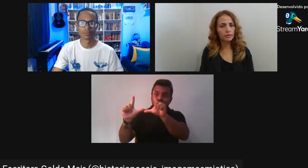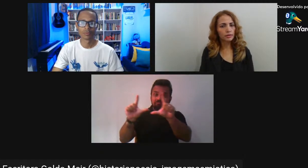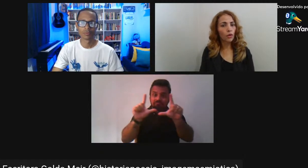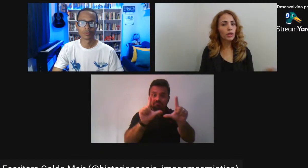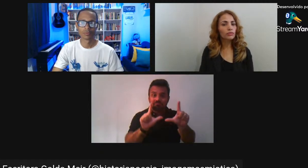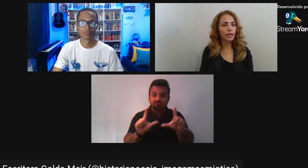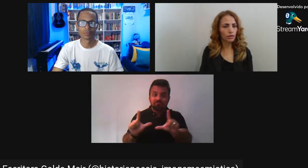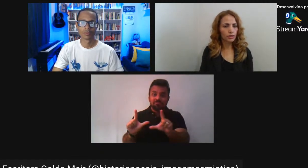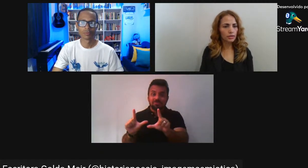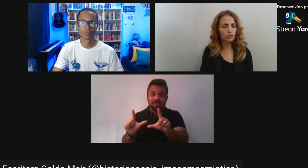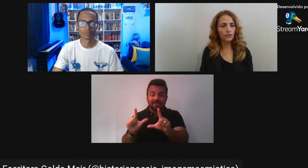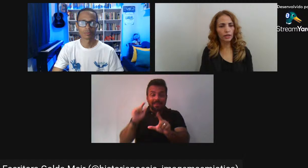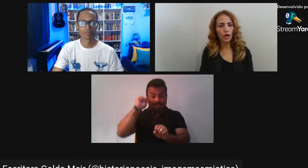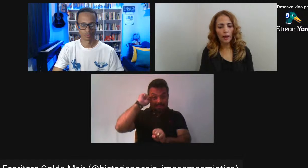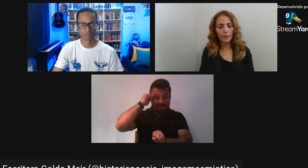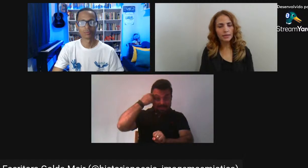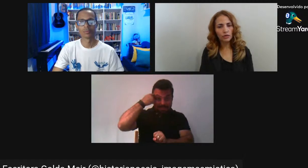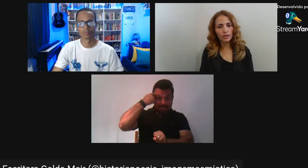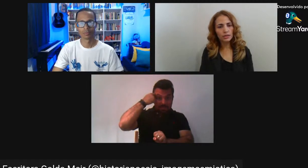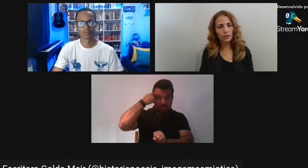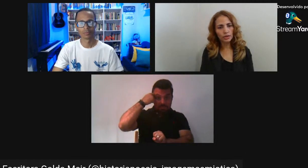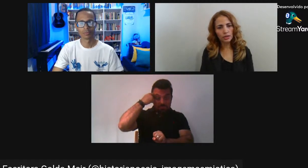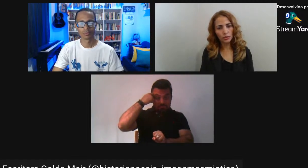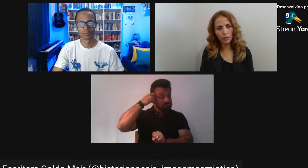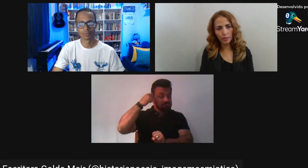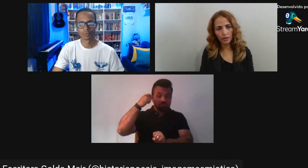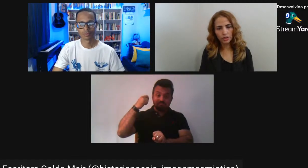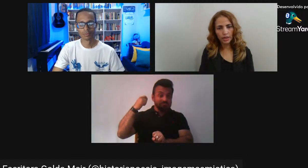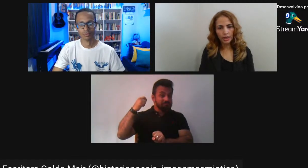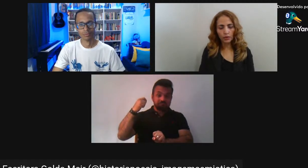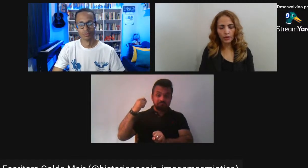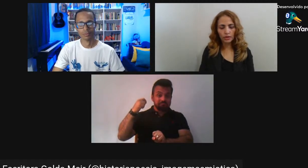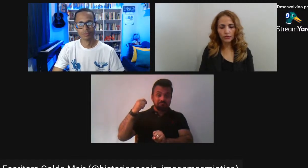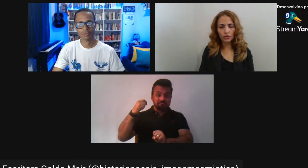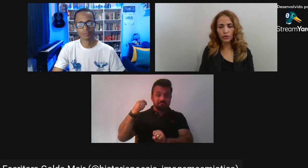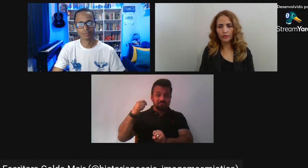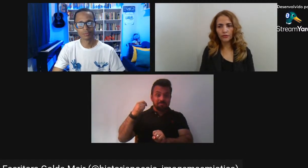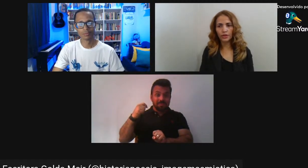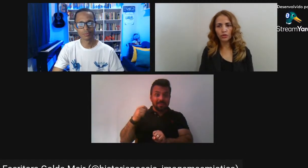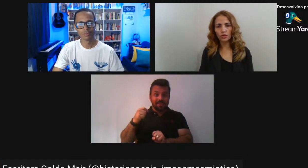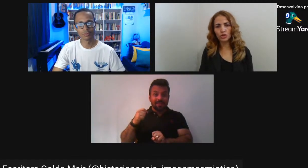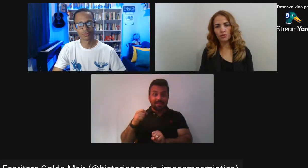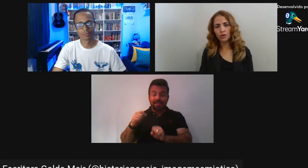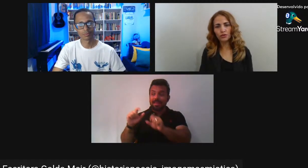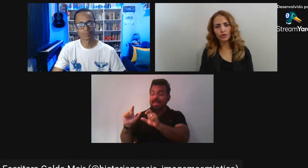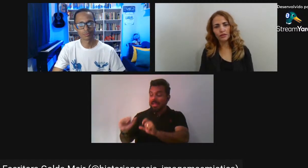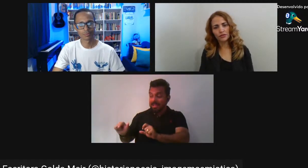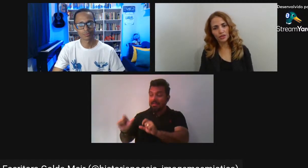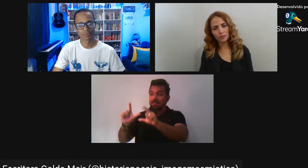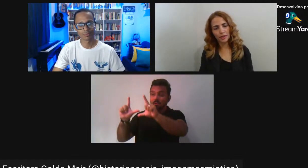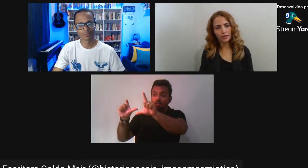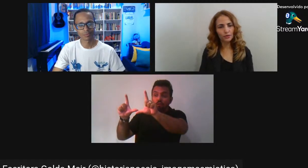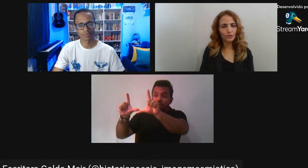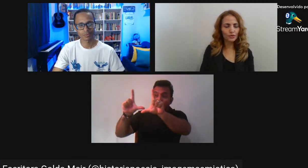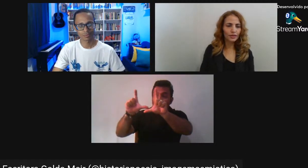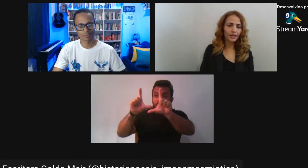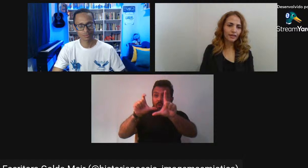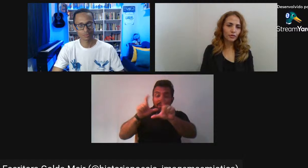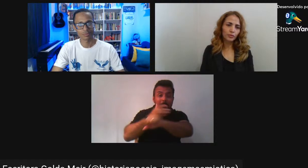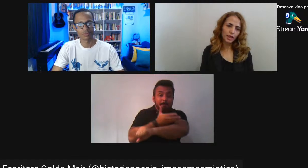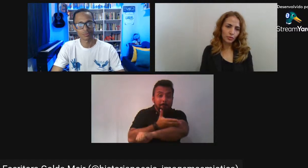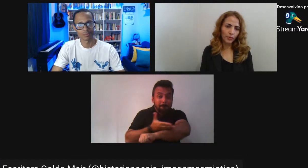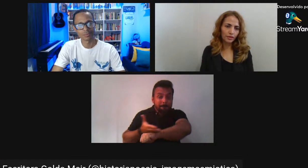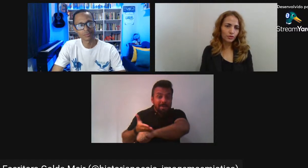não que não tenha acontecido De fato Mas se aconteceu Aconteceu minimamente Enquanto ele fotografou Em torno de mil fotografias De brancos